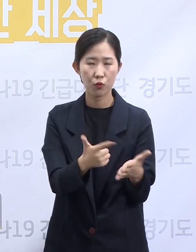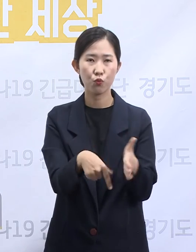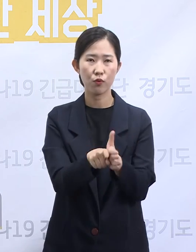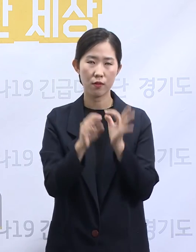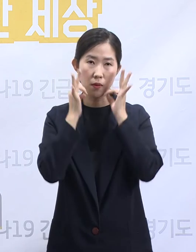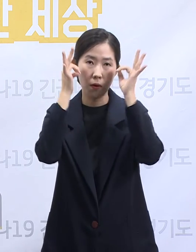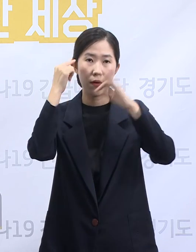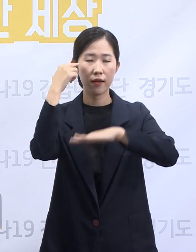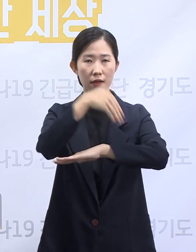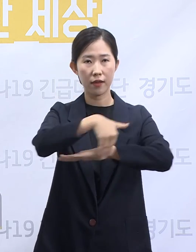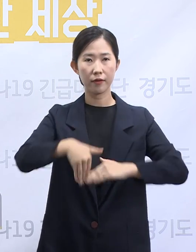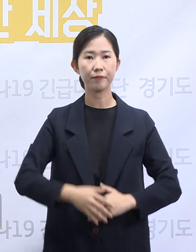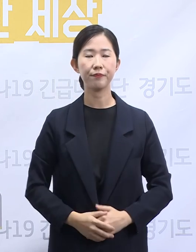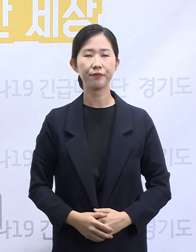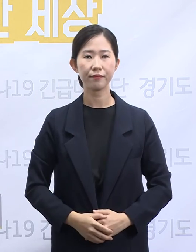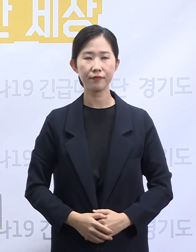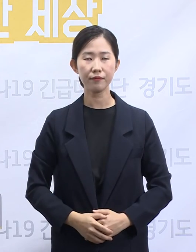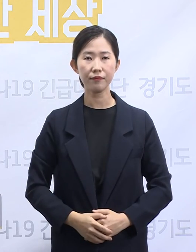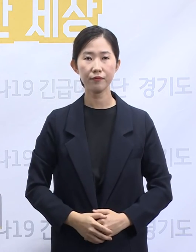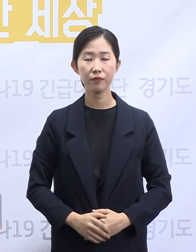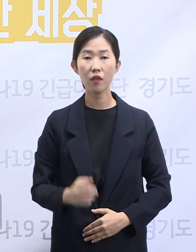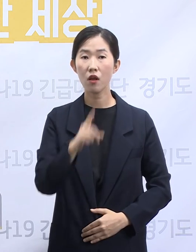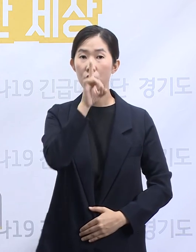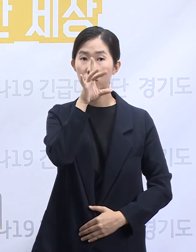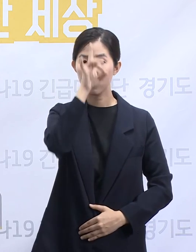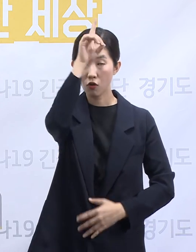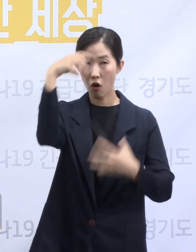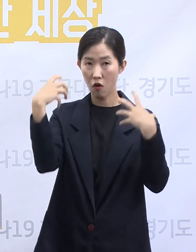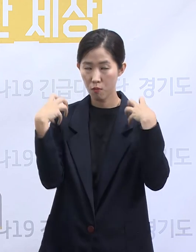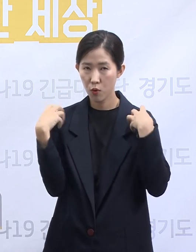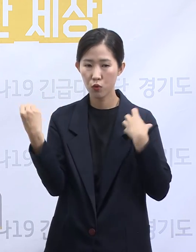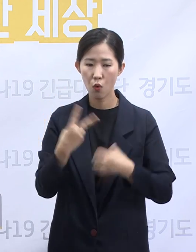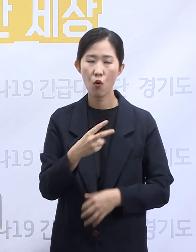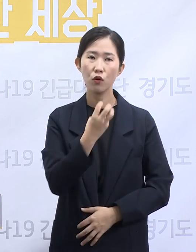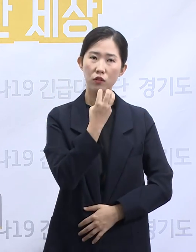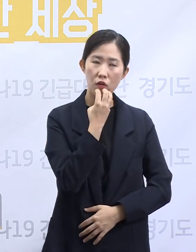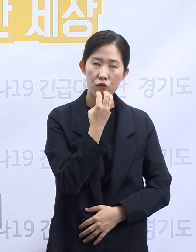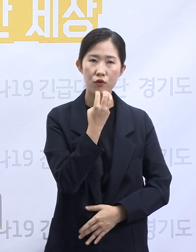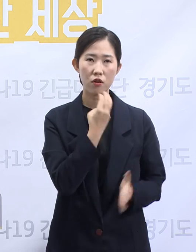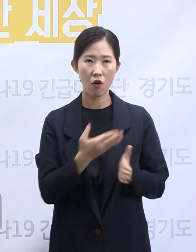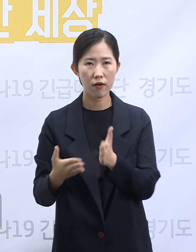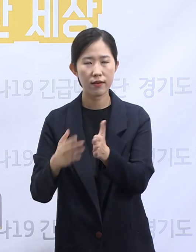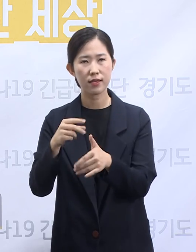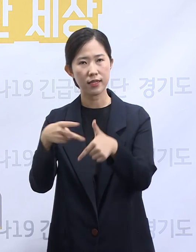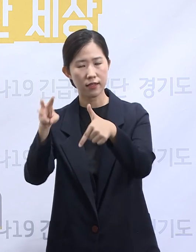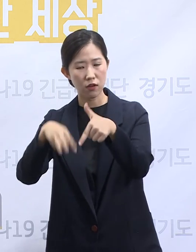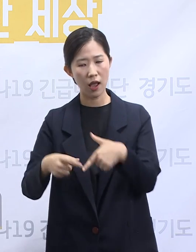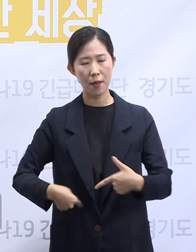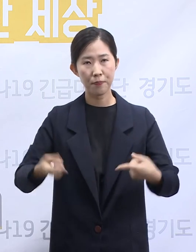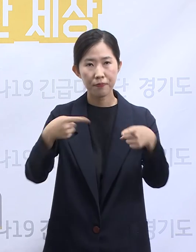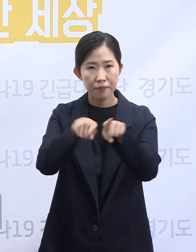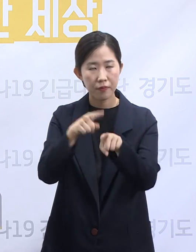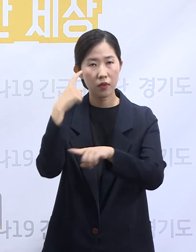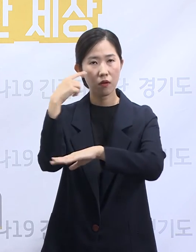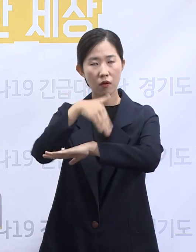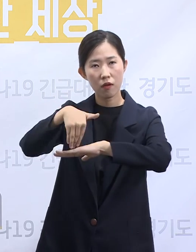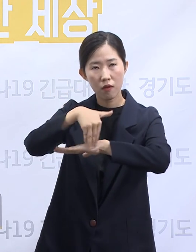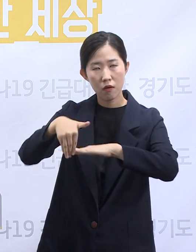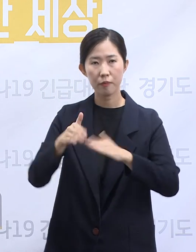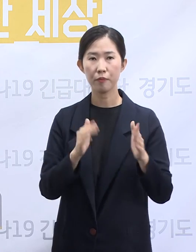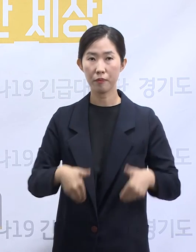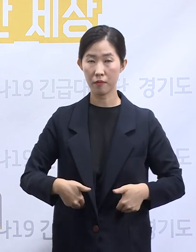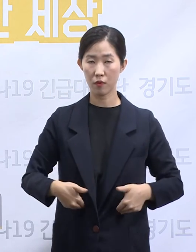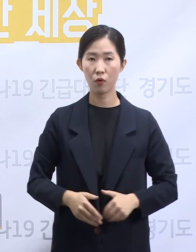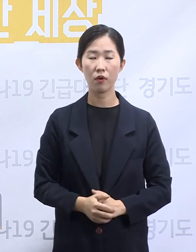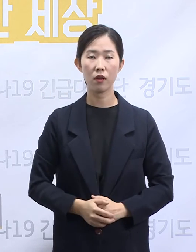정부와 수도권 지자체들이 함께 집중 논의하여야 합니다. 대응 능력을 집중 투입 중인 위정부 성모병원 유행은